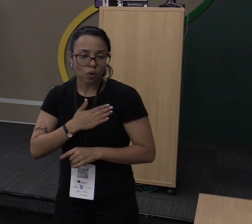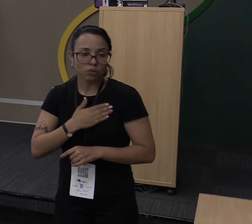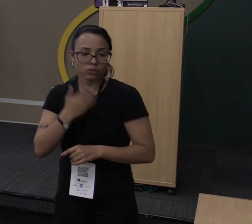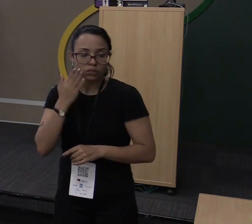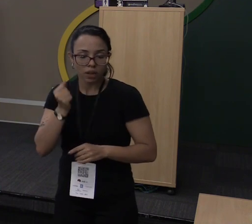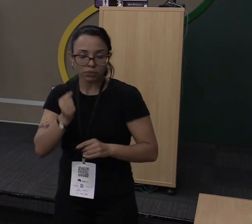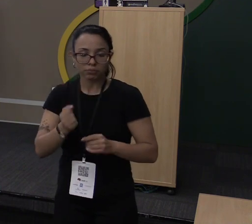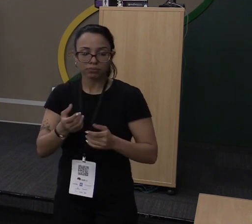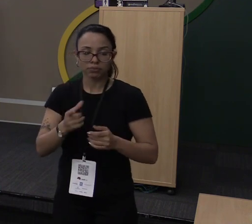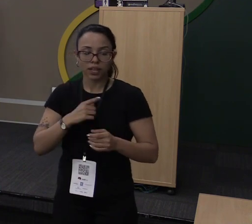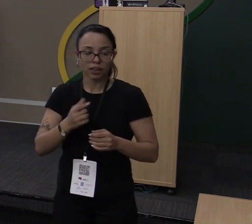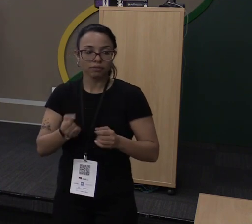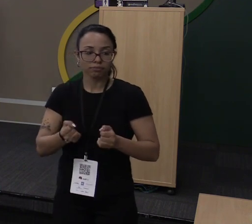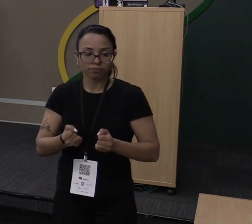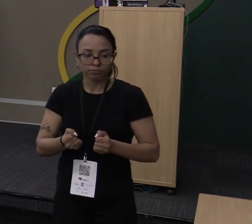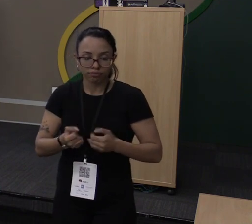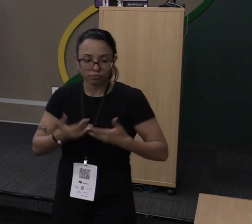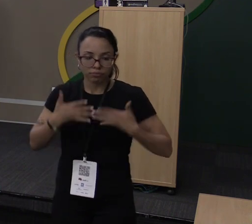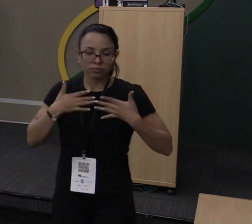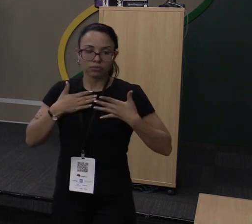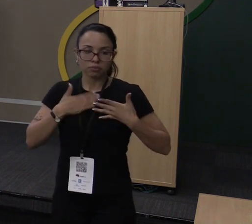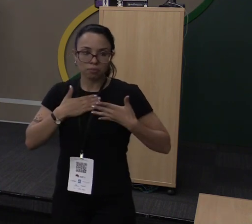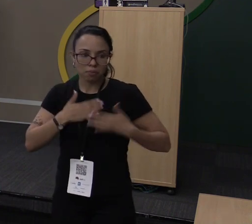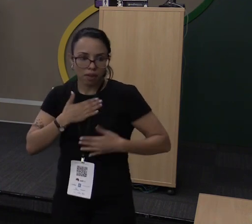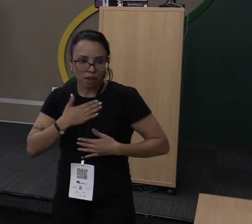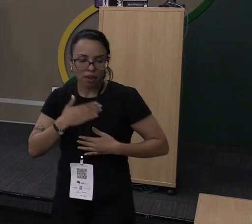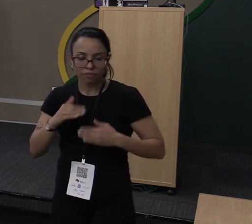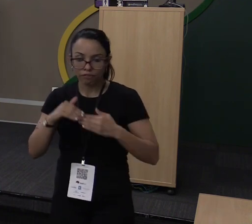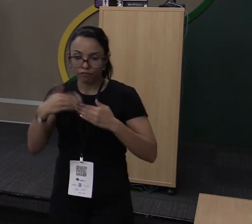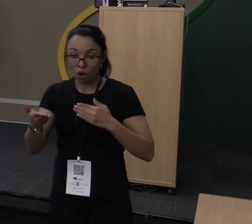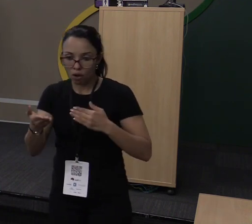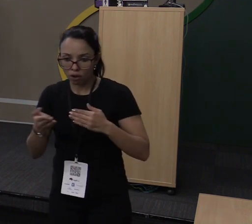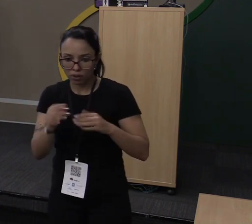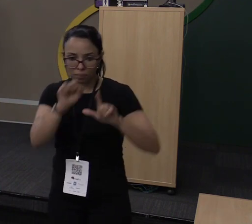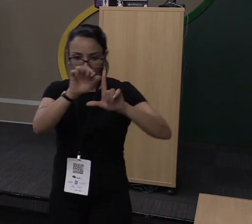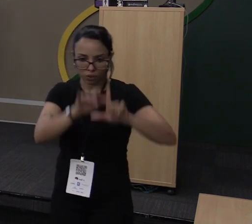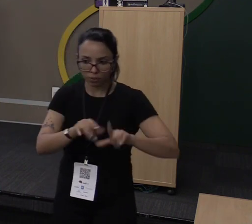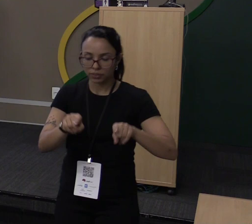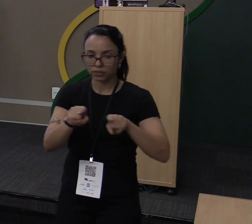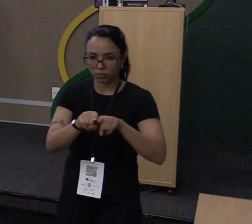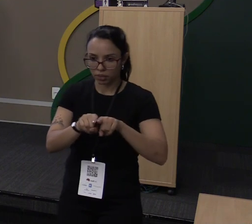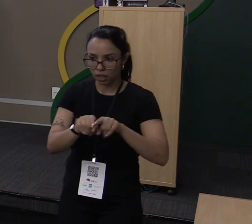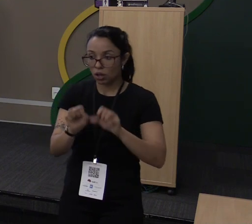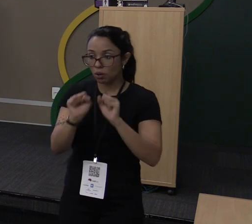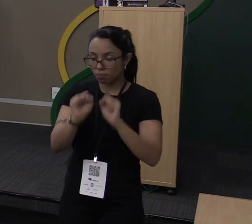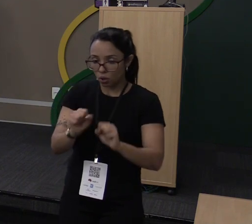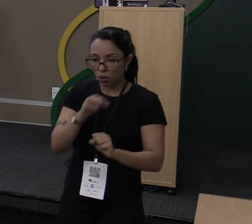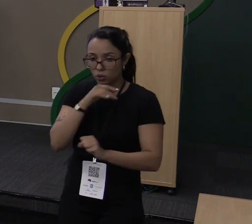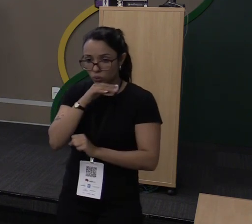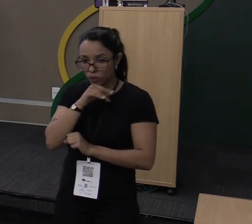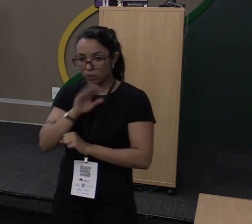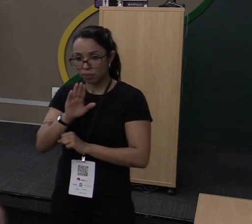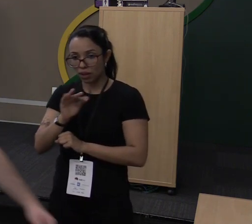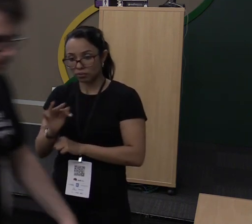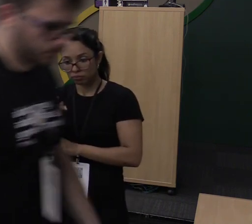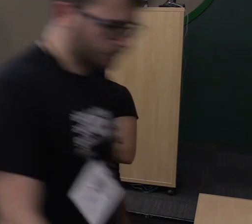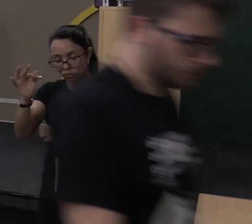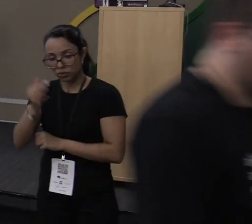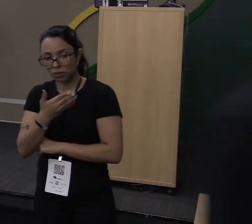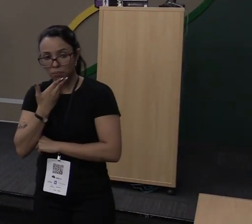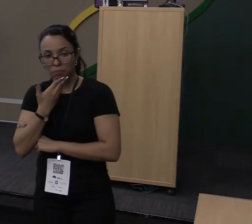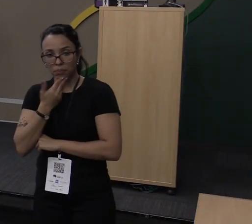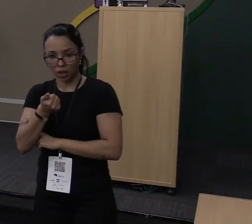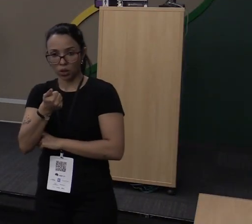fora do Rust, inclusive. Então, isso é uma coisa que pode ser ruim, mas logo, logo vai melhorar porque muita gente, mais